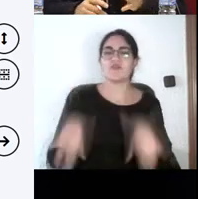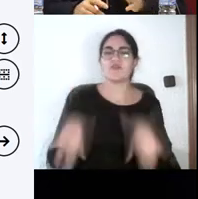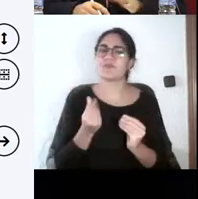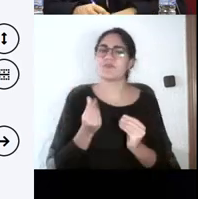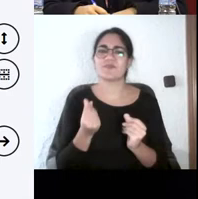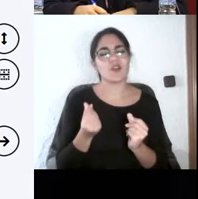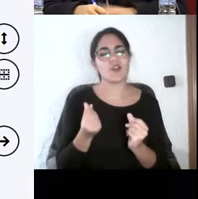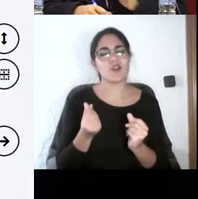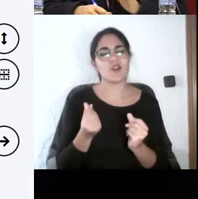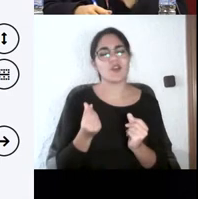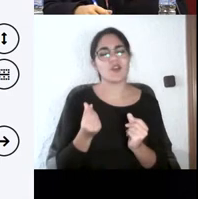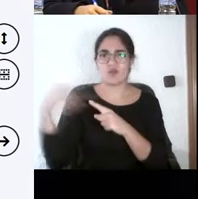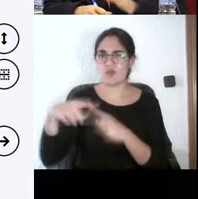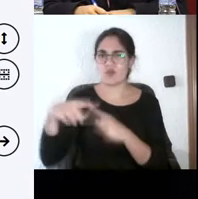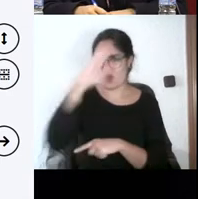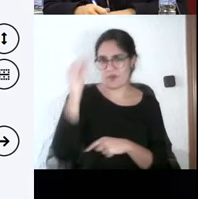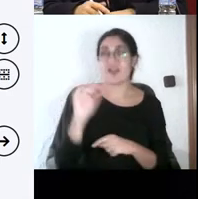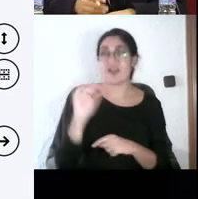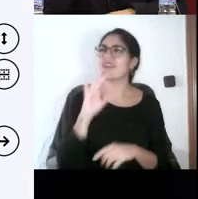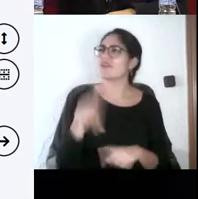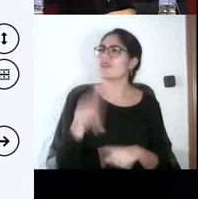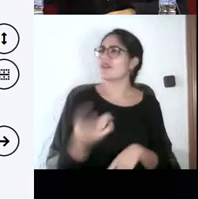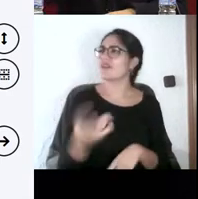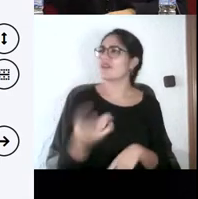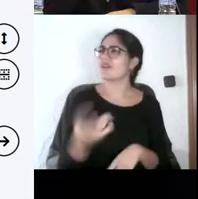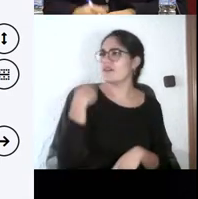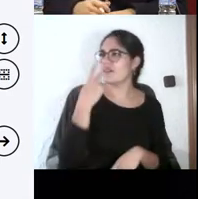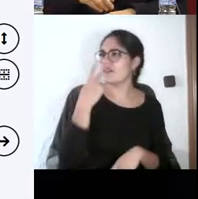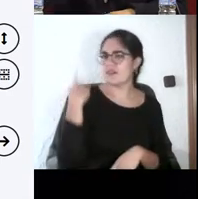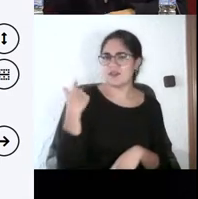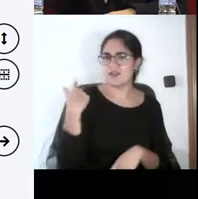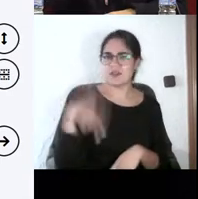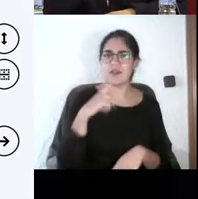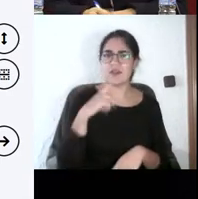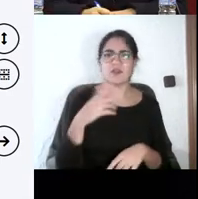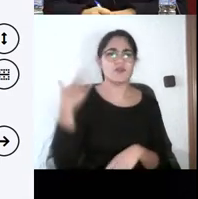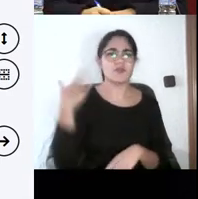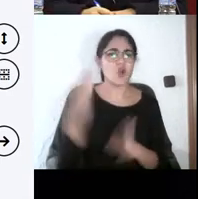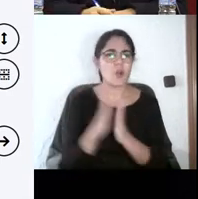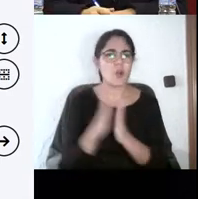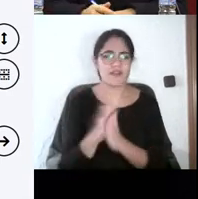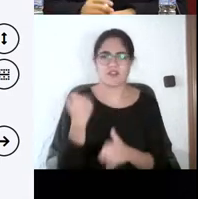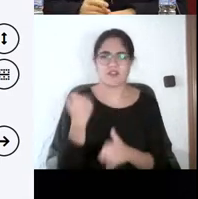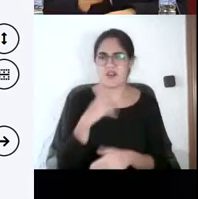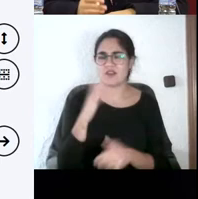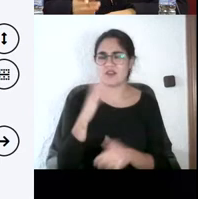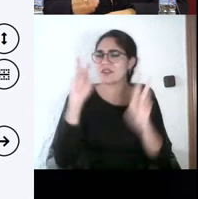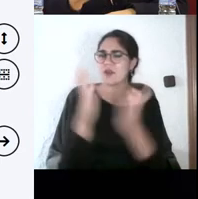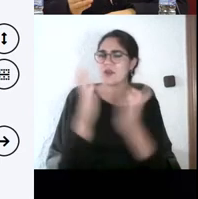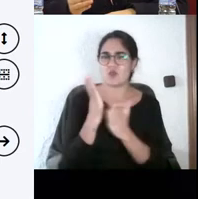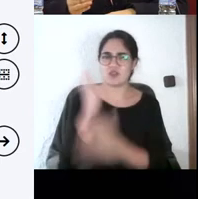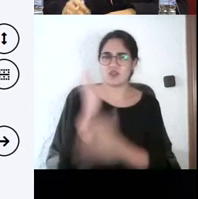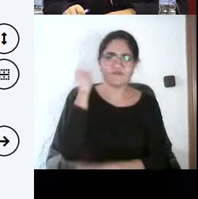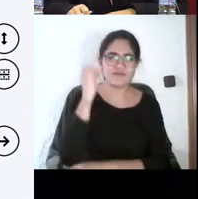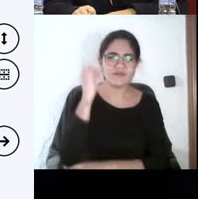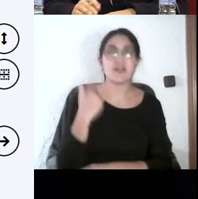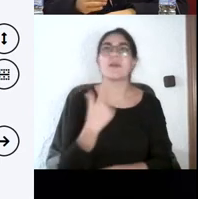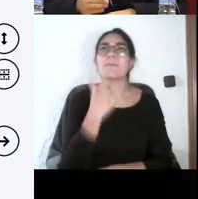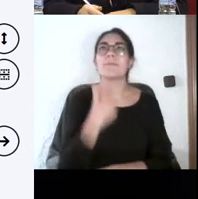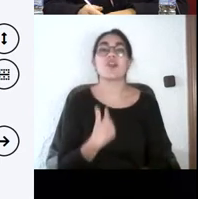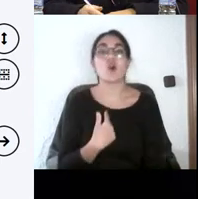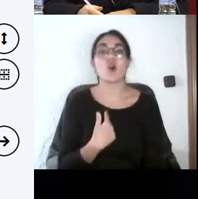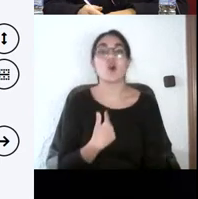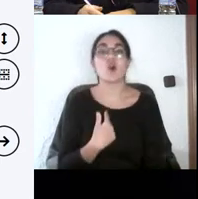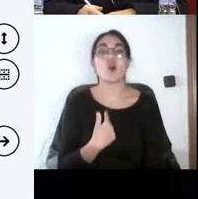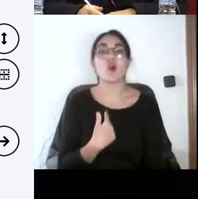que me he contado en un curso hace ya casi... Conmigo llenó unos cursos que dio hace muchísimo tiempo y me dijo tres cosas. Una, la evaluación